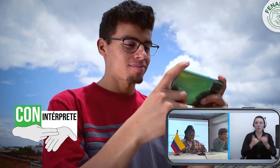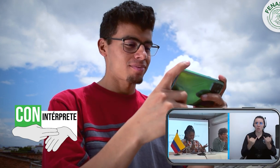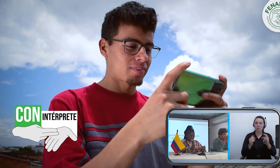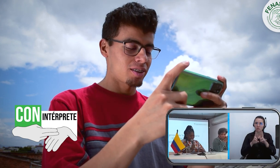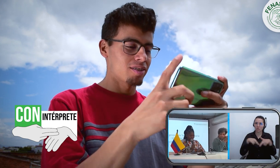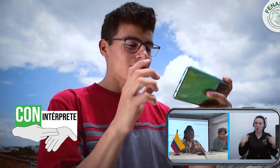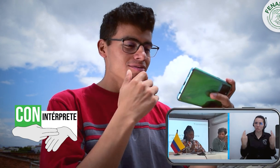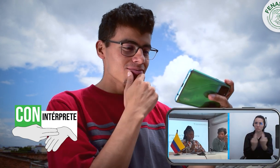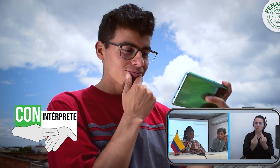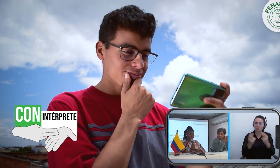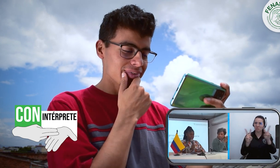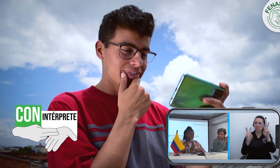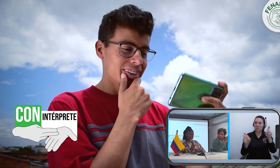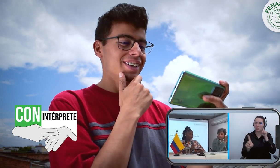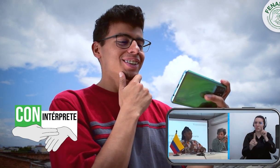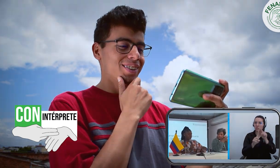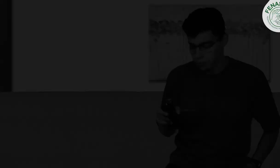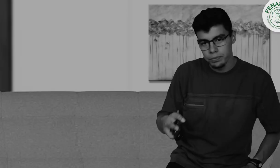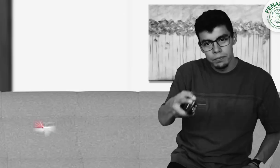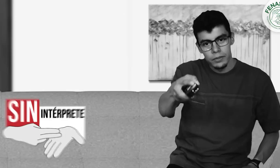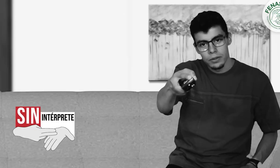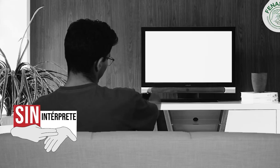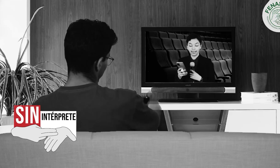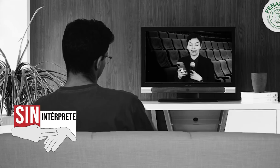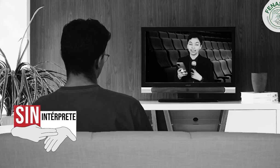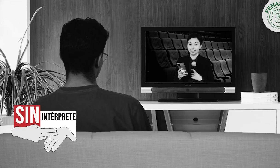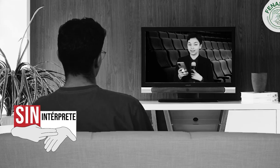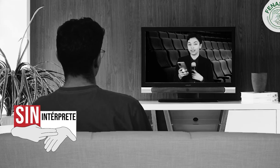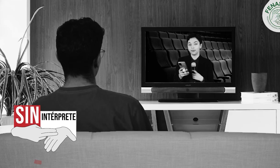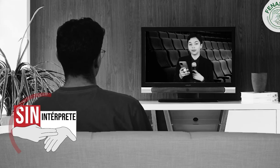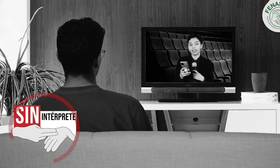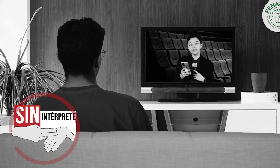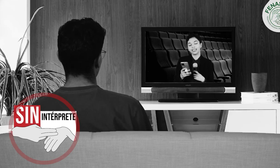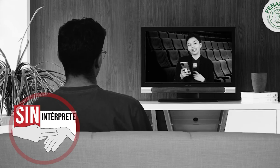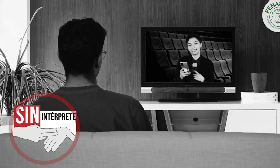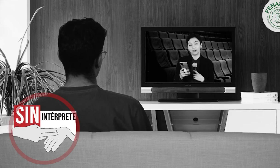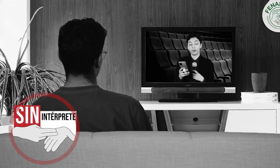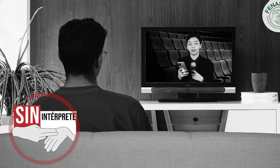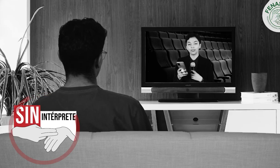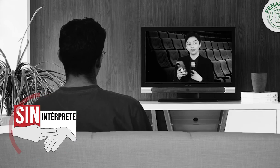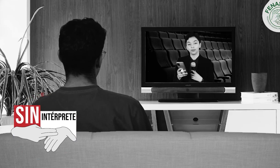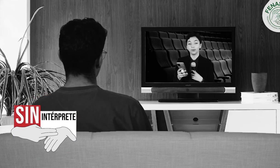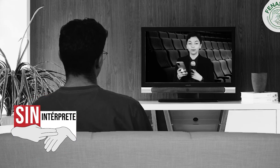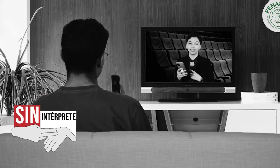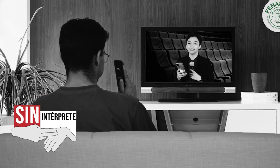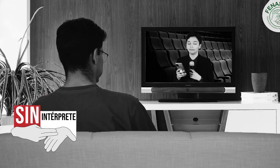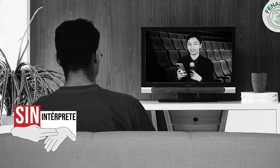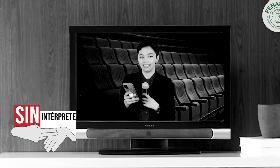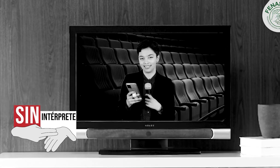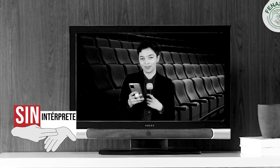Pero el tema que nos asiste aquí tiene que... Aquí en la ciudad de Bogotá se realizará uno de los eventos culturales más grandes en